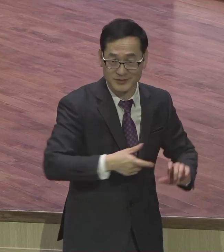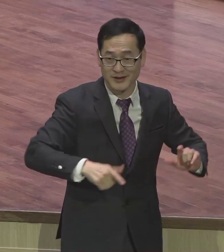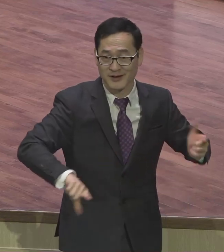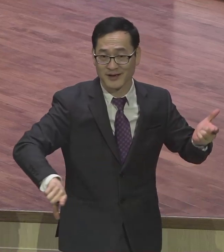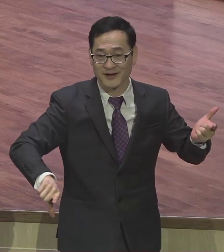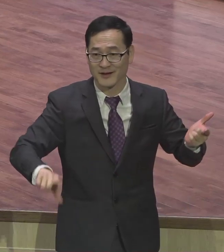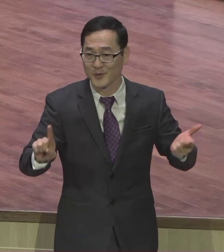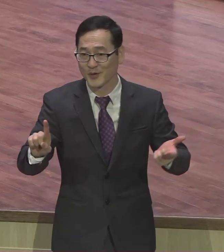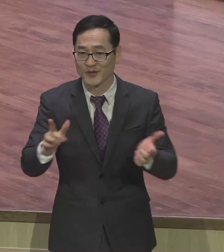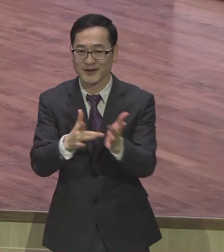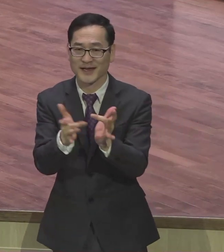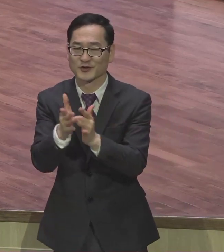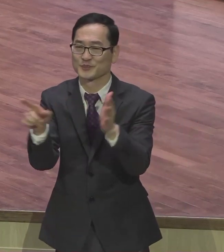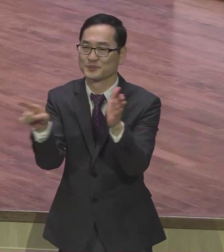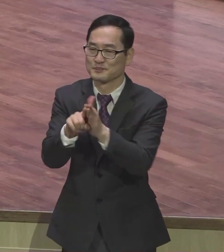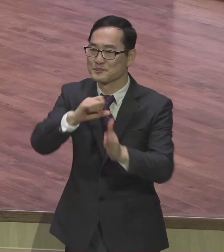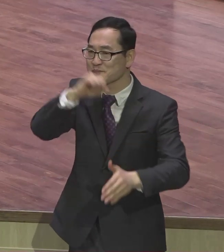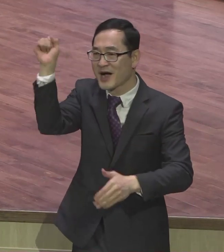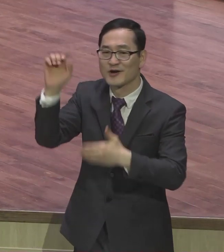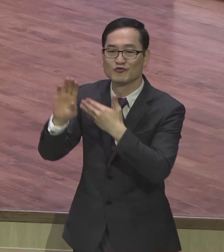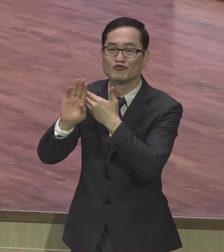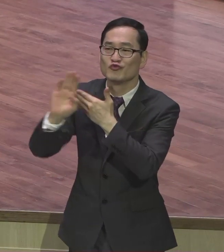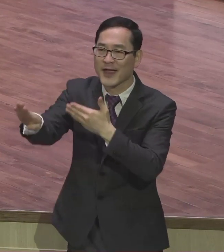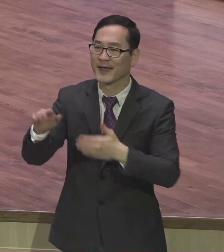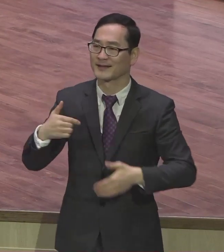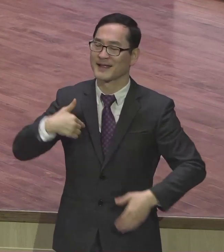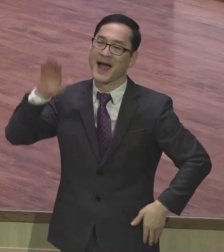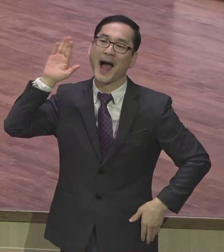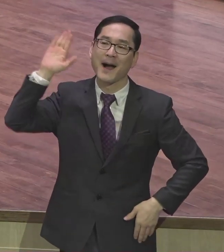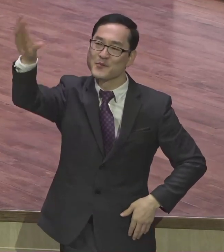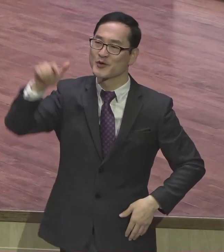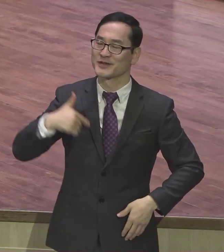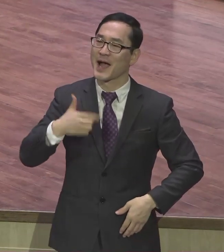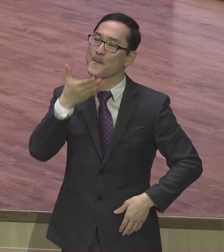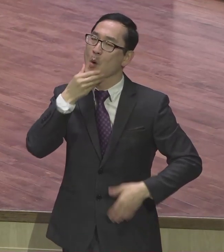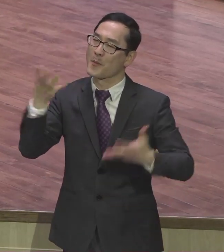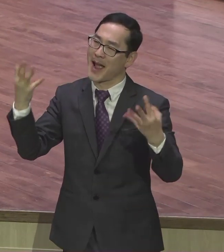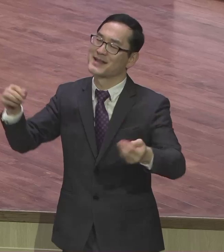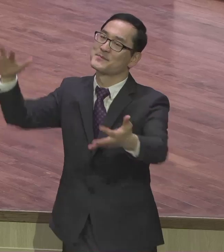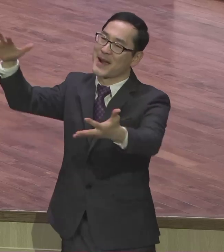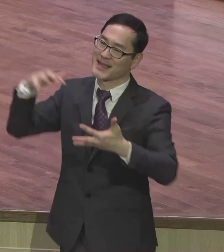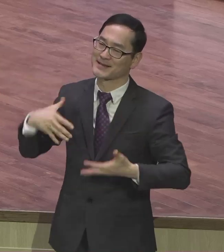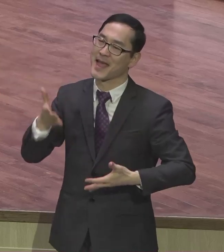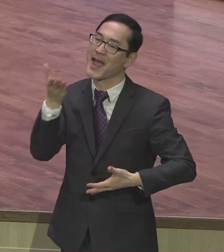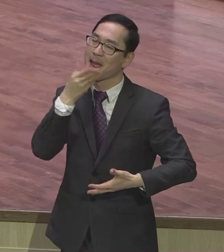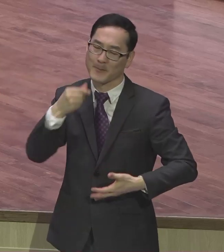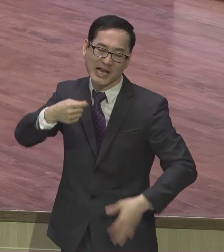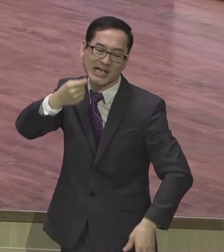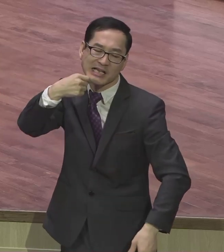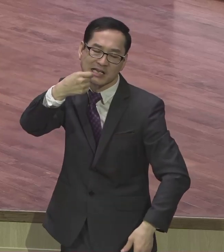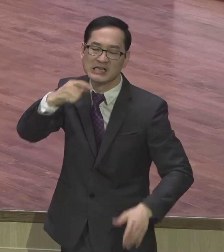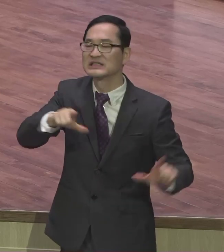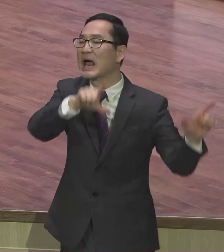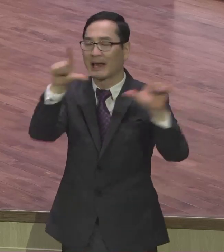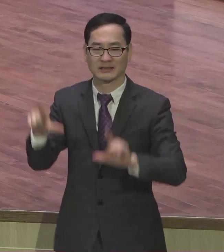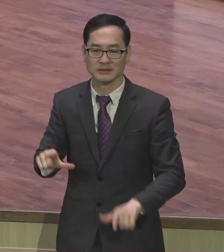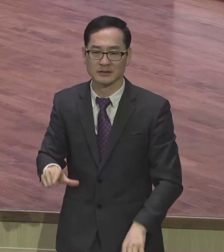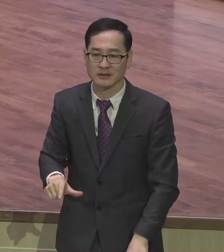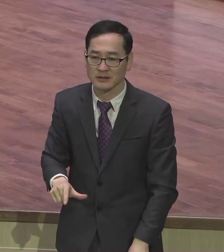다 내가 복을 받아 잘 살아야지 오래오래 살아야지 그냥 성공해야지